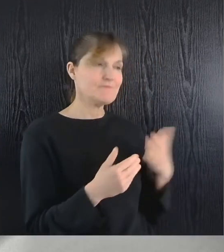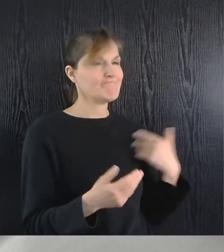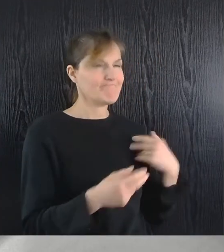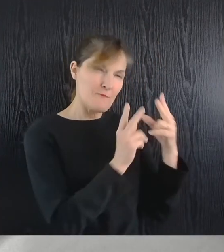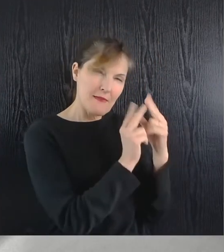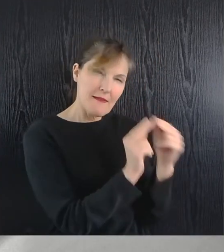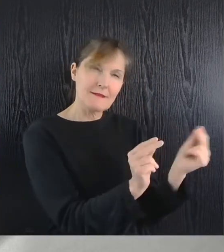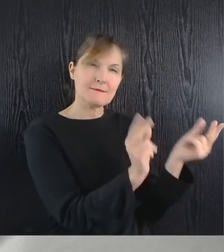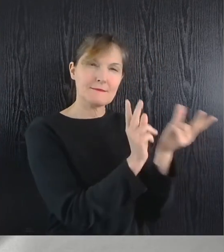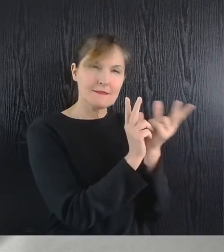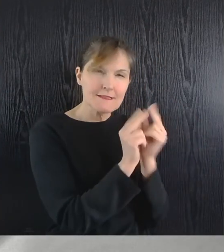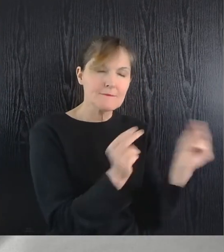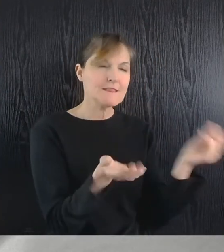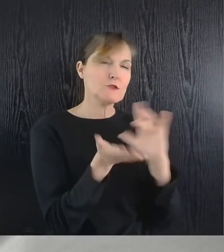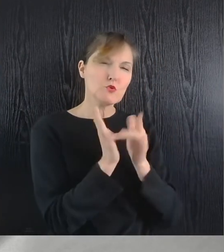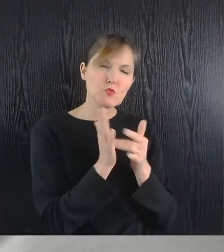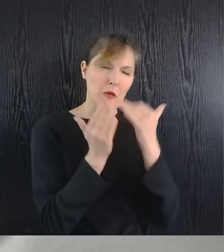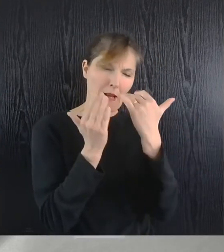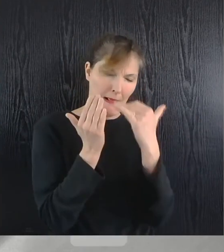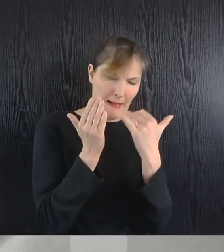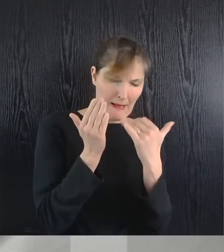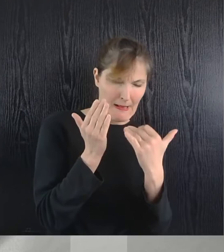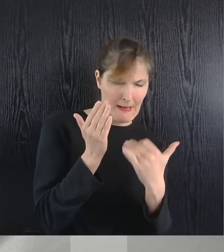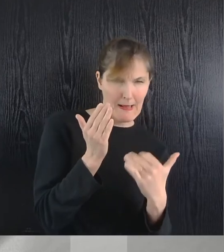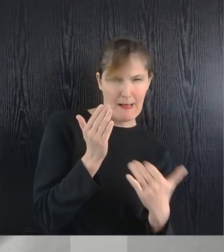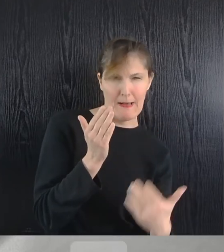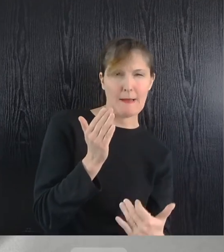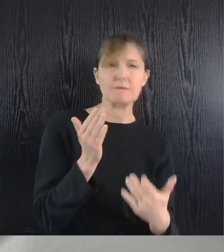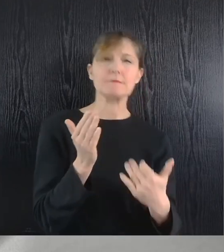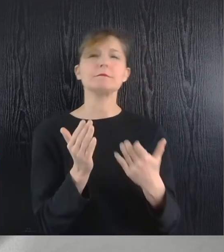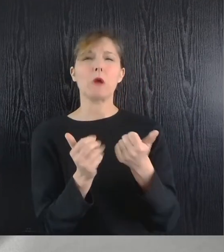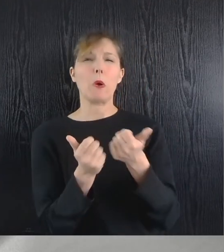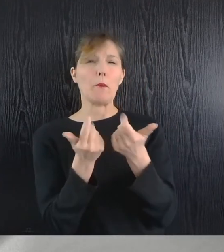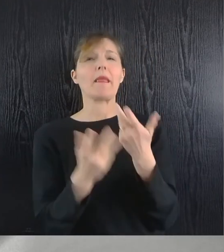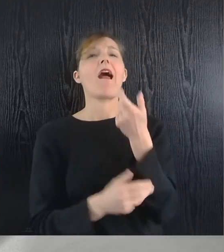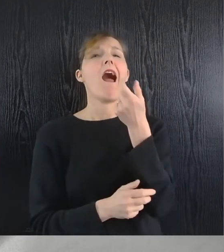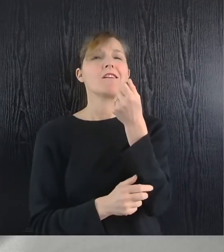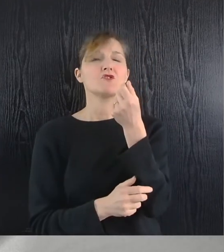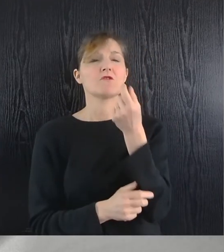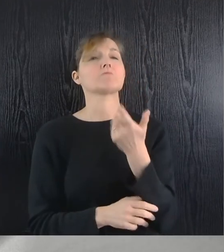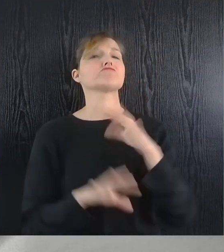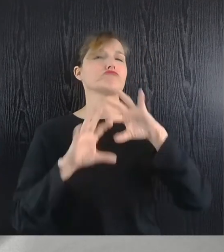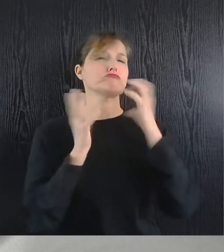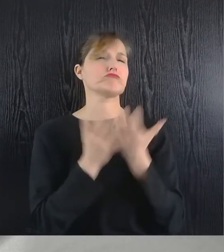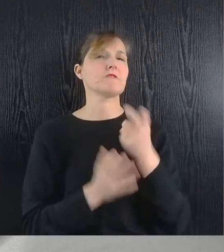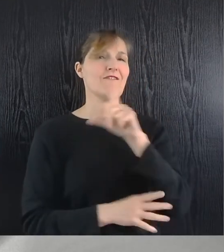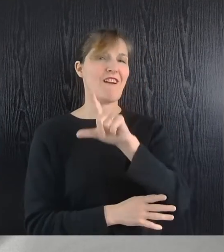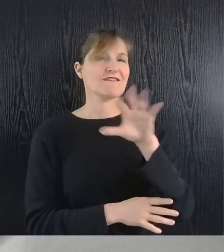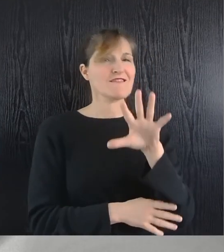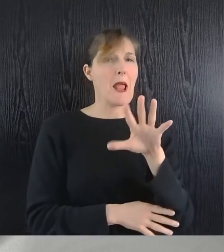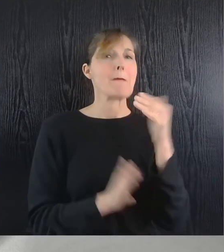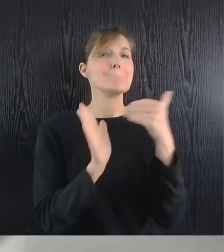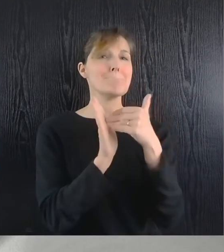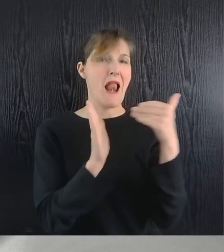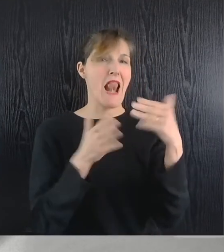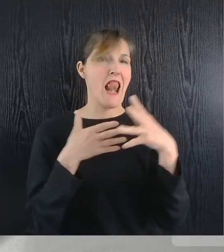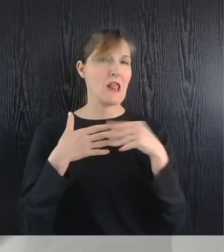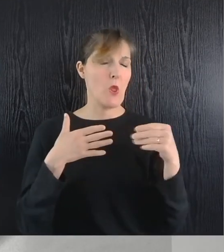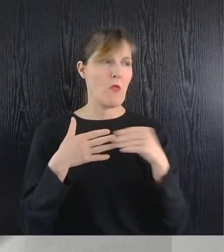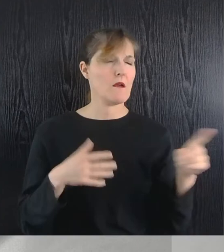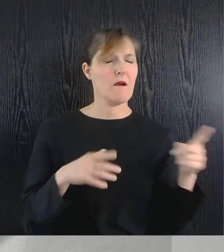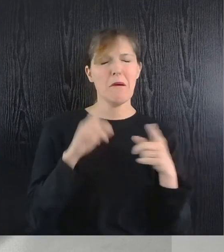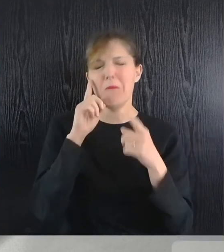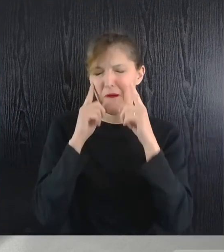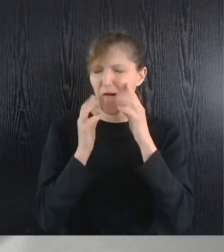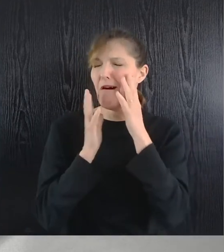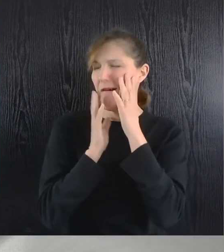lui a expliqué les frais engagés. Le montant final de la facture était de 25 000 dollars. La femme s'est mise à pleurer et